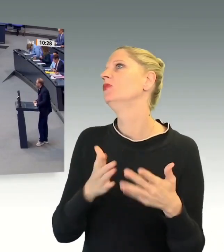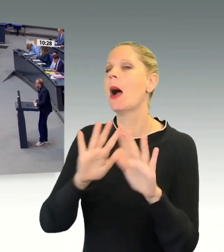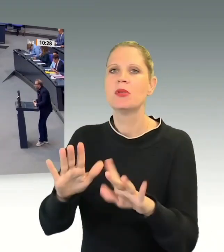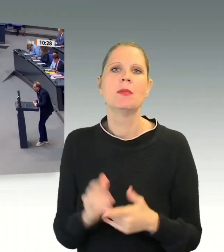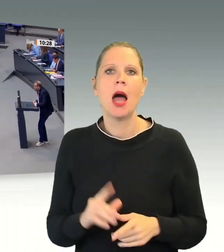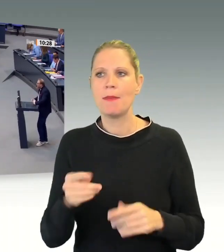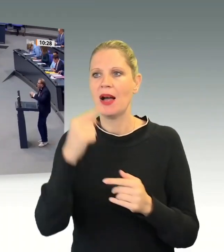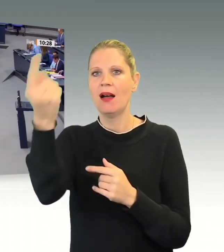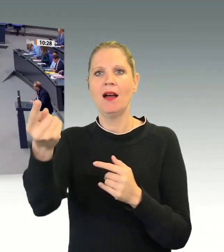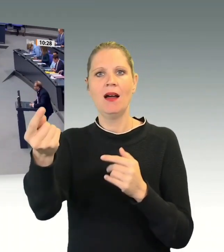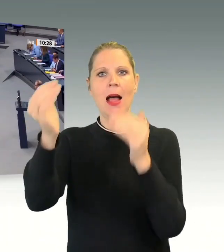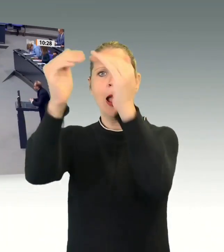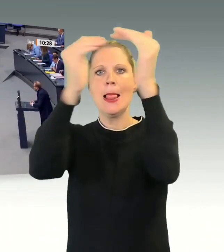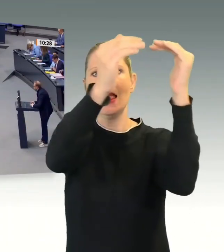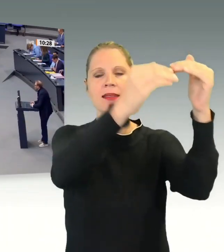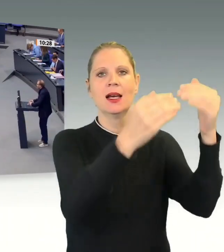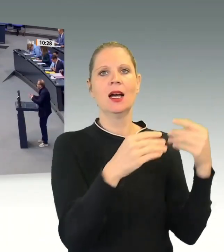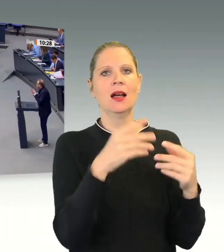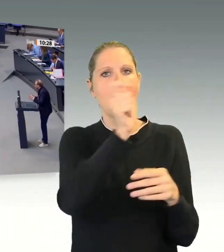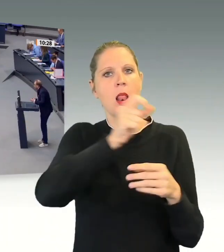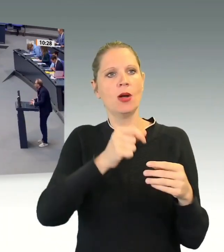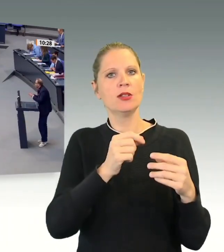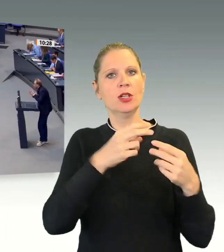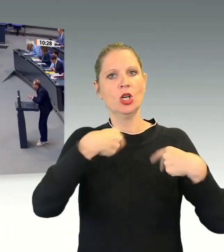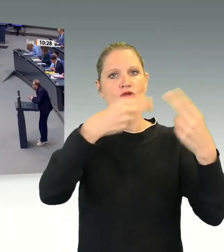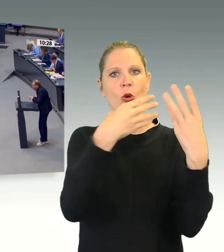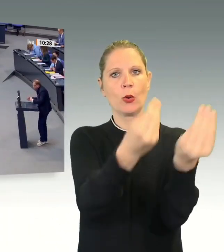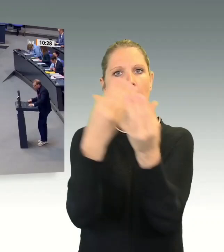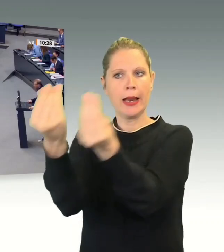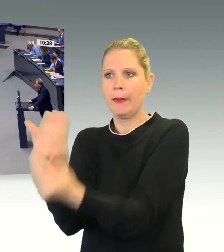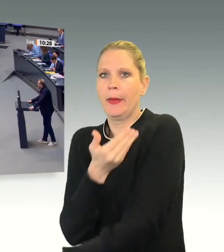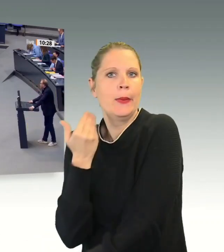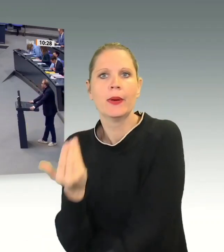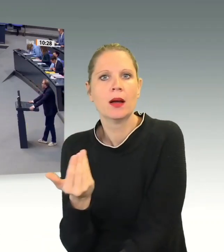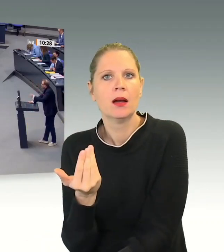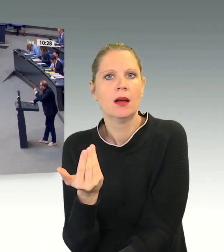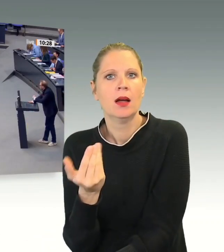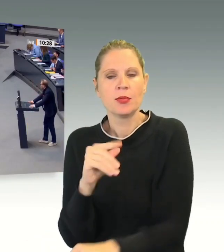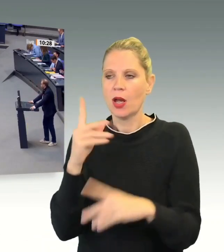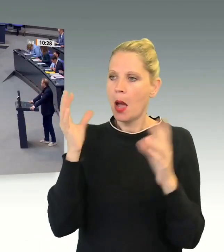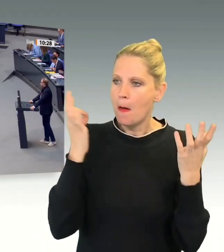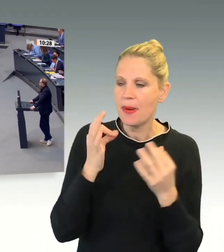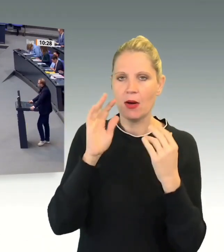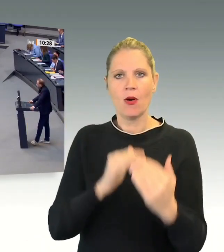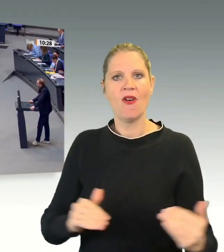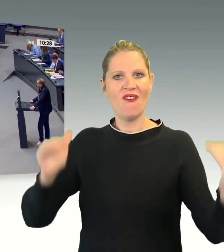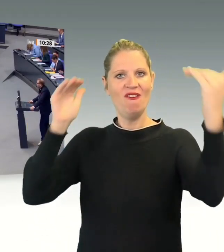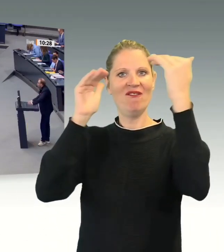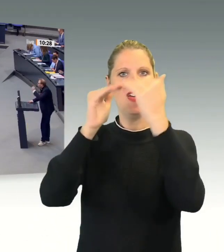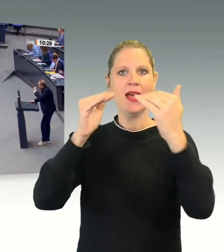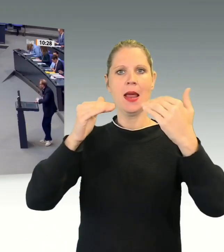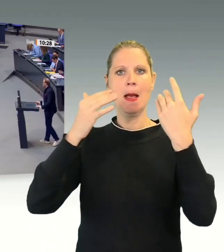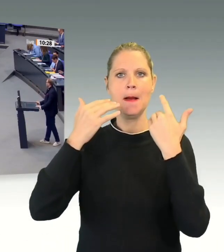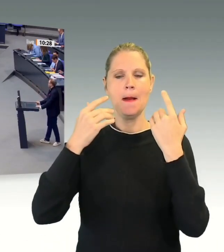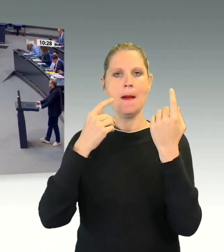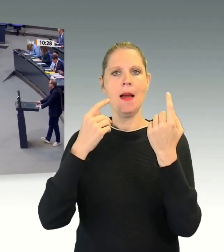zurücknehmen. Das heißt, zwingend müssen wir auf faire, auf Augenhöhe gestaltete Migrationsabkommen zu sprechen kommen.